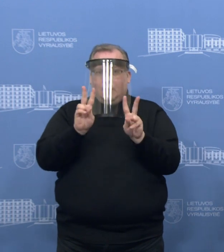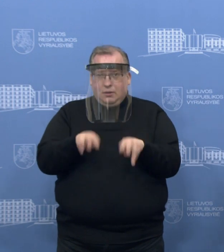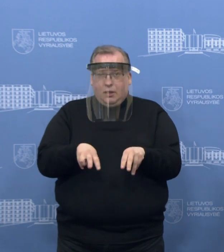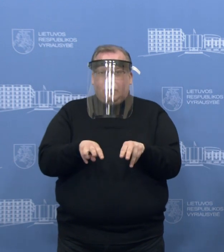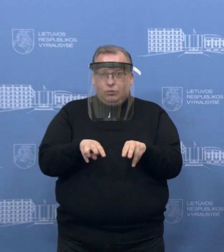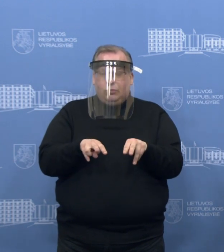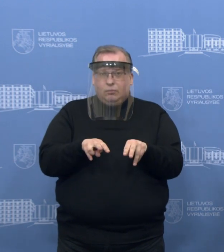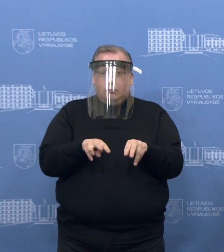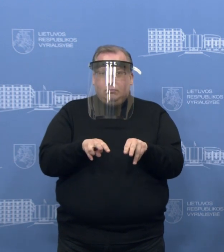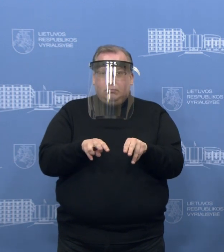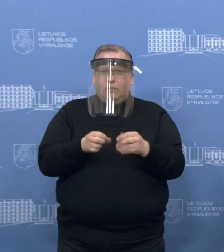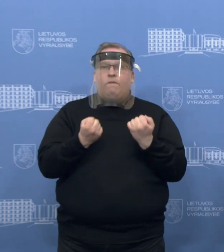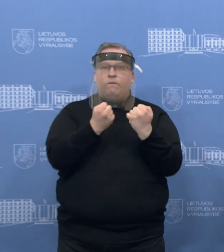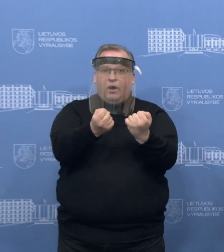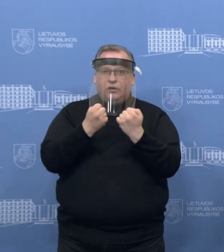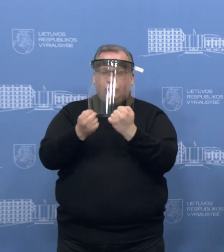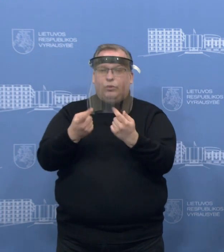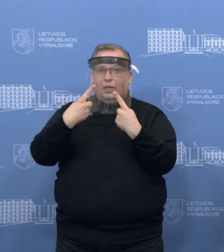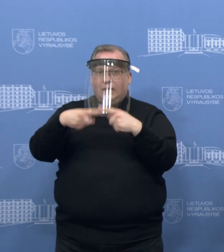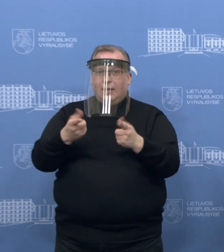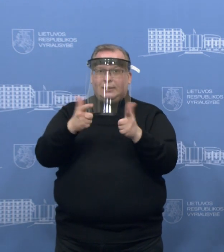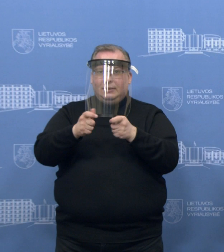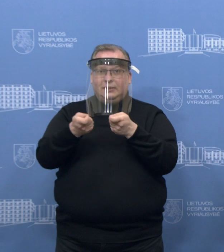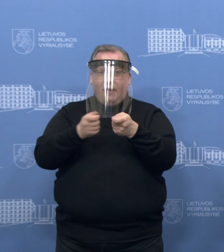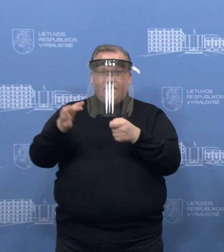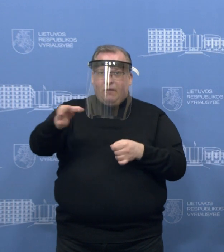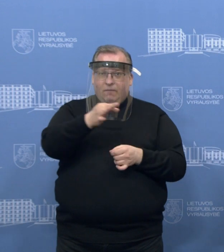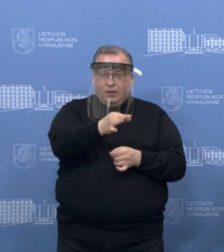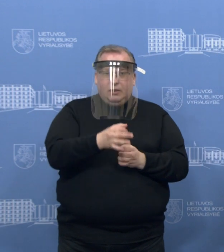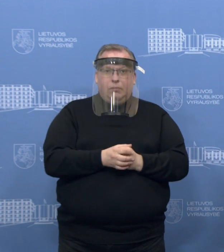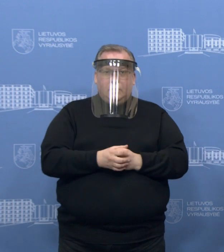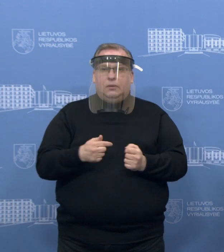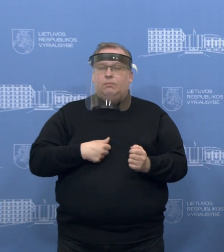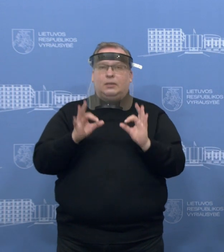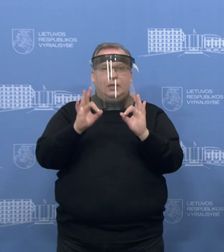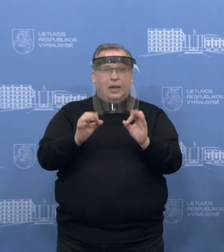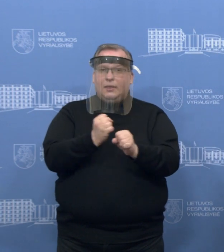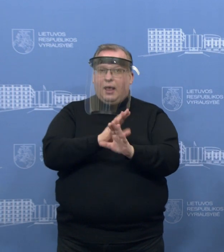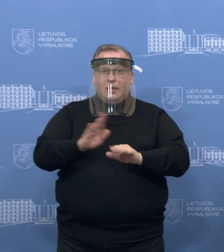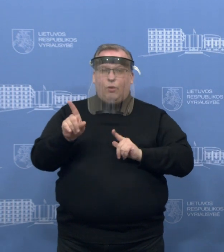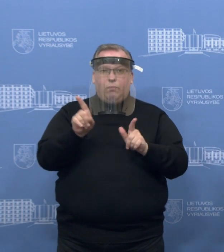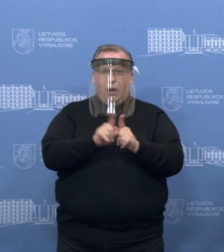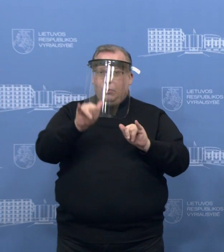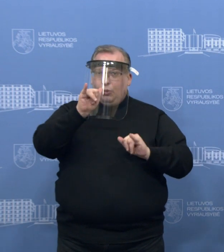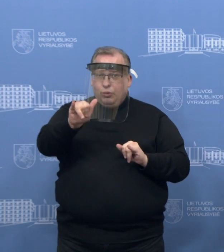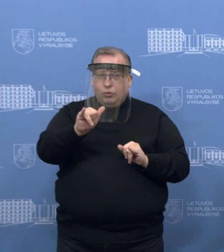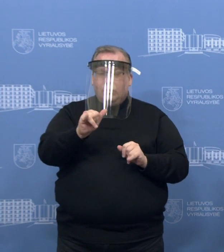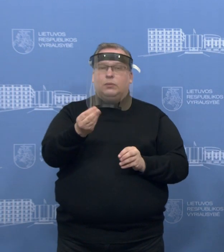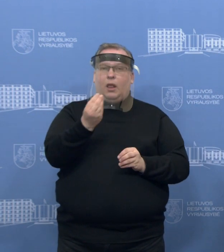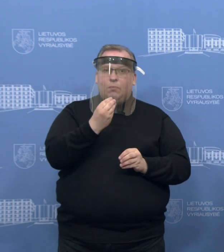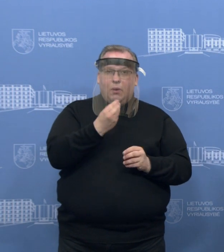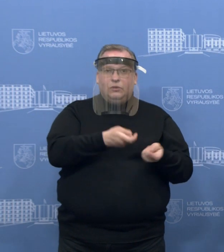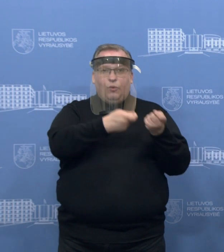judėti į kitas savivaldybės. Aš galbūt neakcentavau, mes tikrai nedarom jokių rybojimų dėl prekių